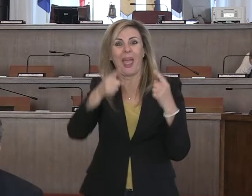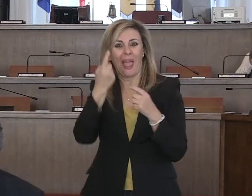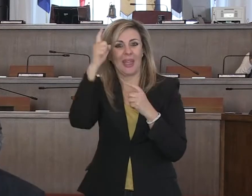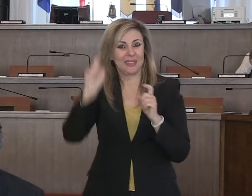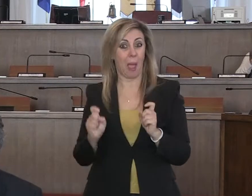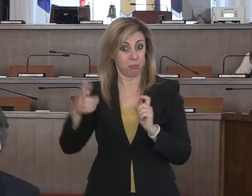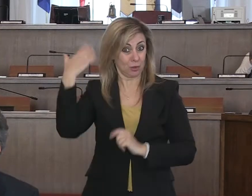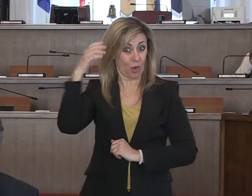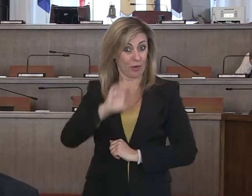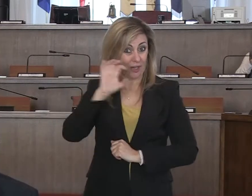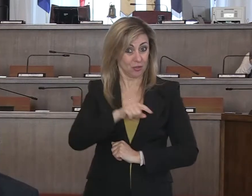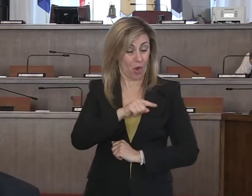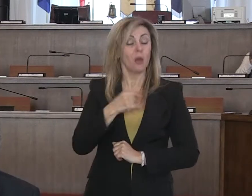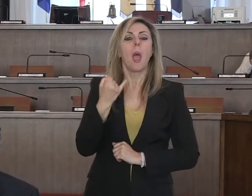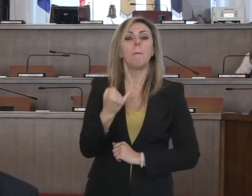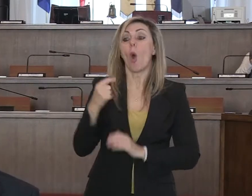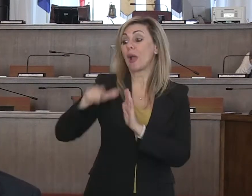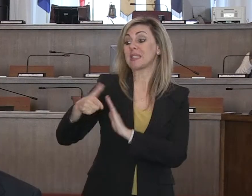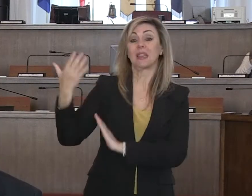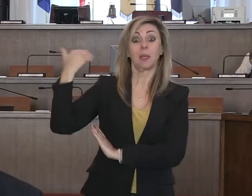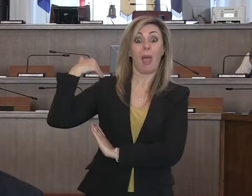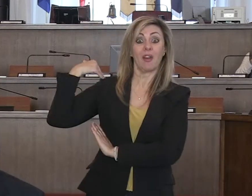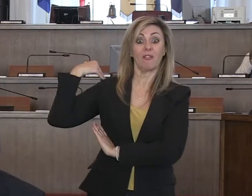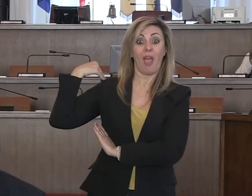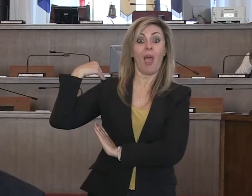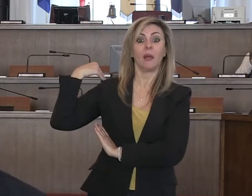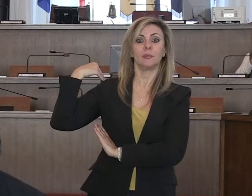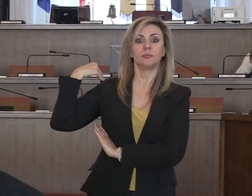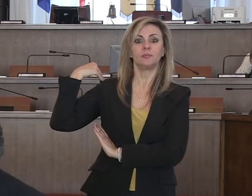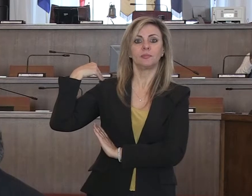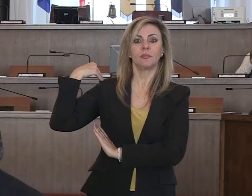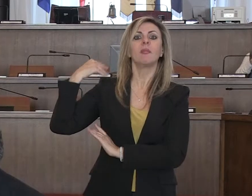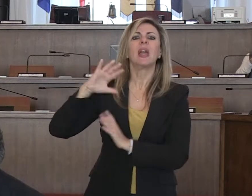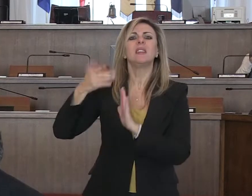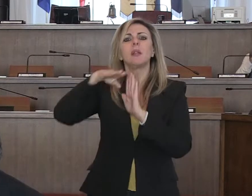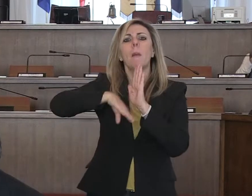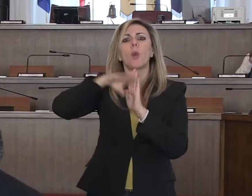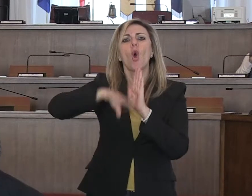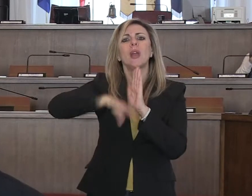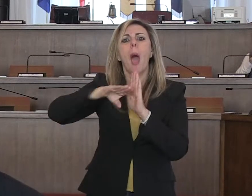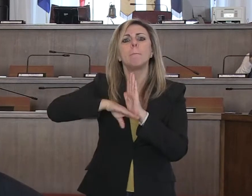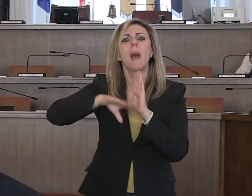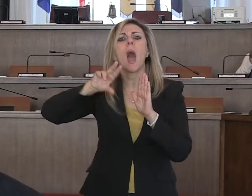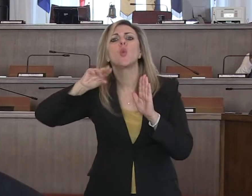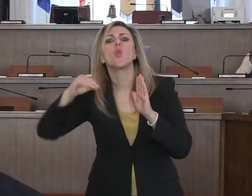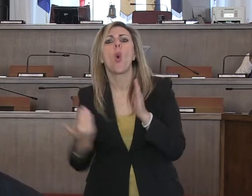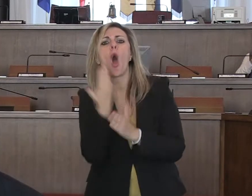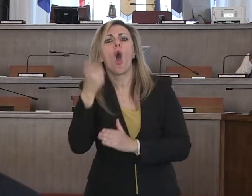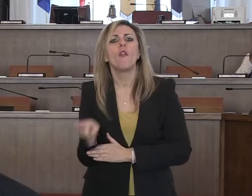solo poche settimane fa potuto programmare e bandire le nuove